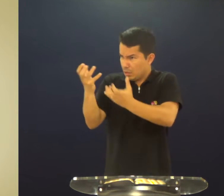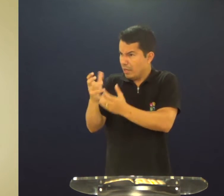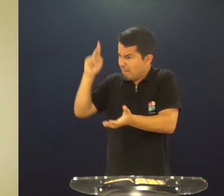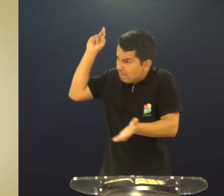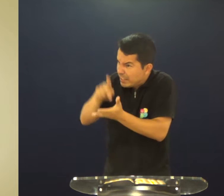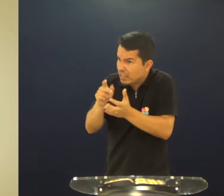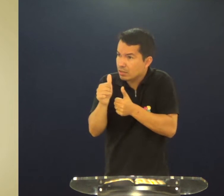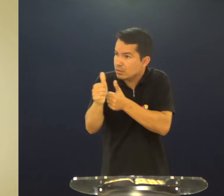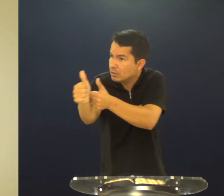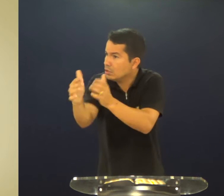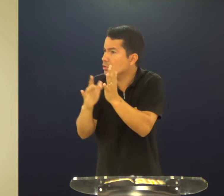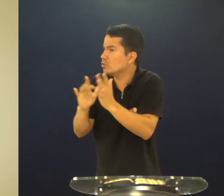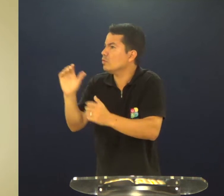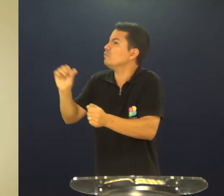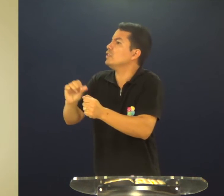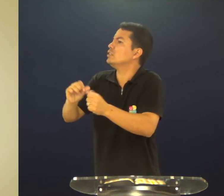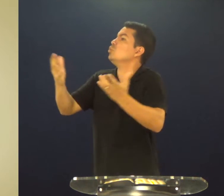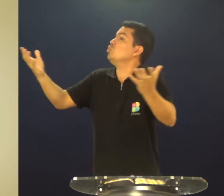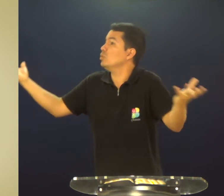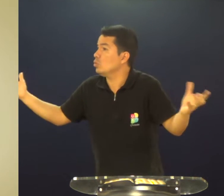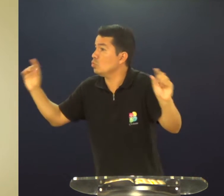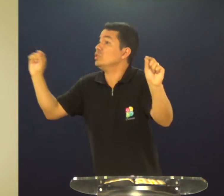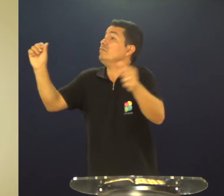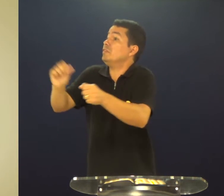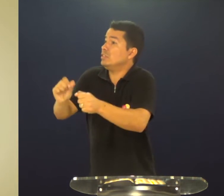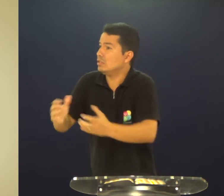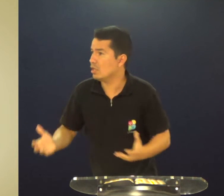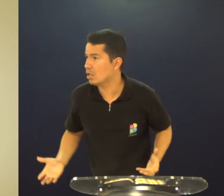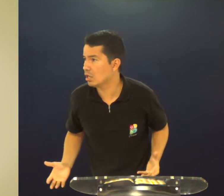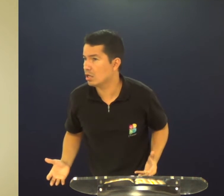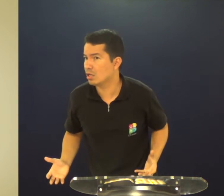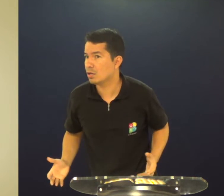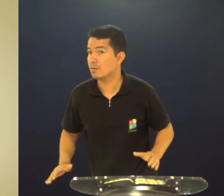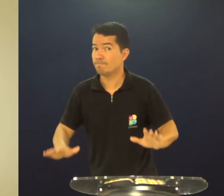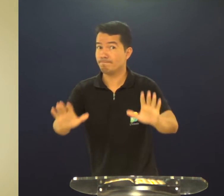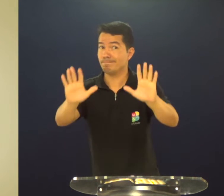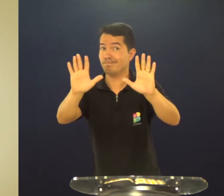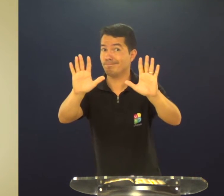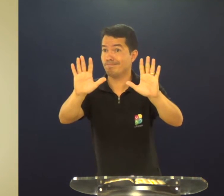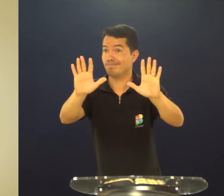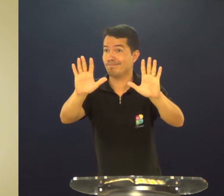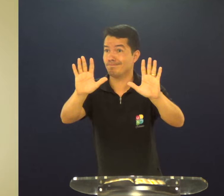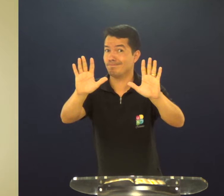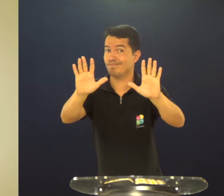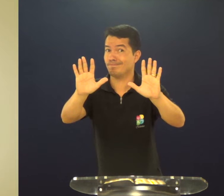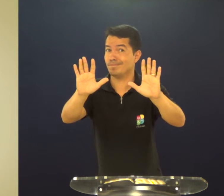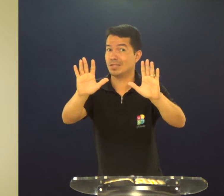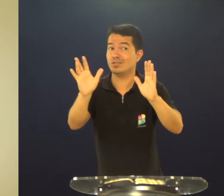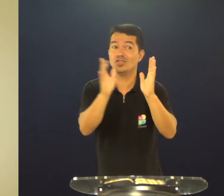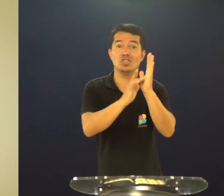o que uma pessoa verdadeiramente discípulo faz, o que ela é, veja lá,